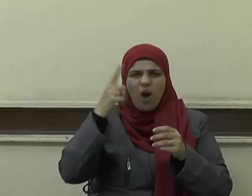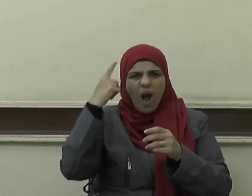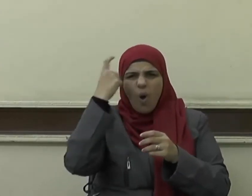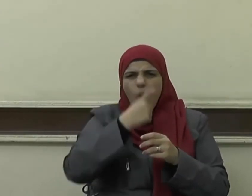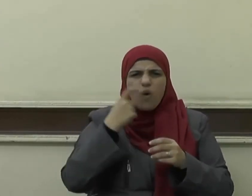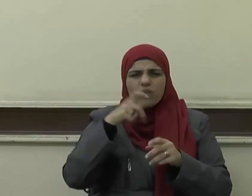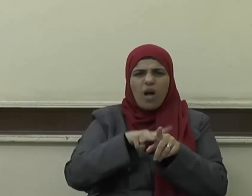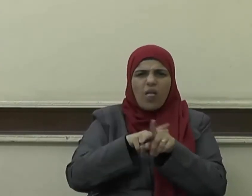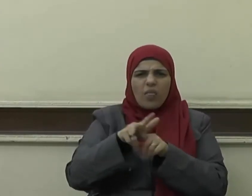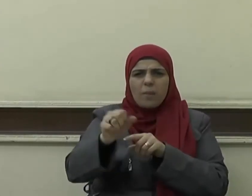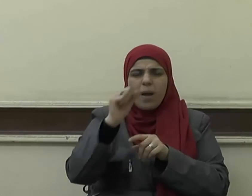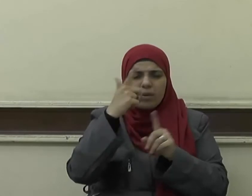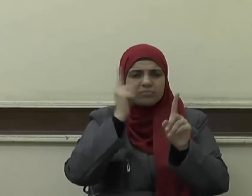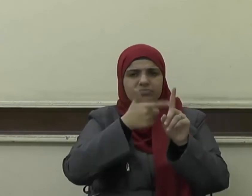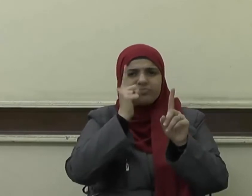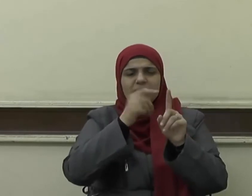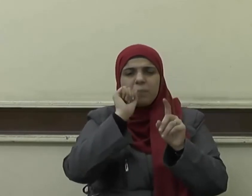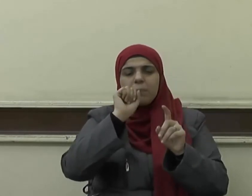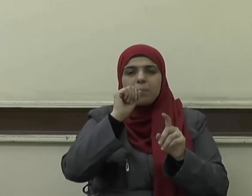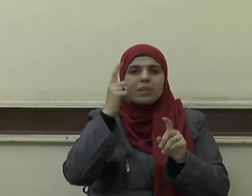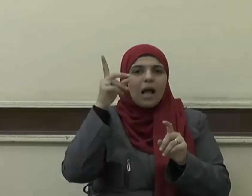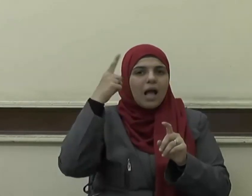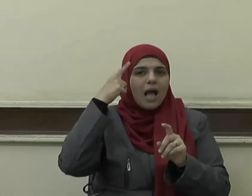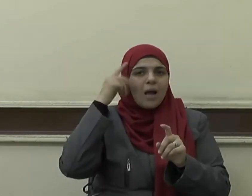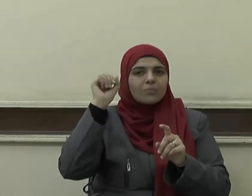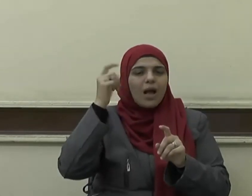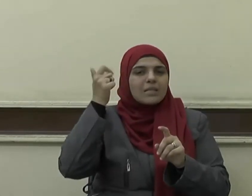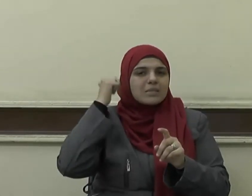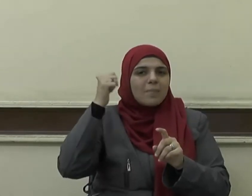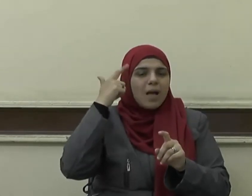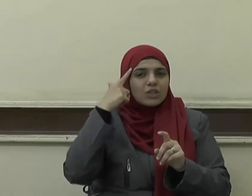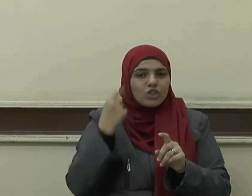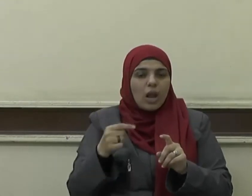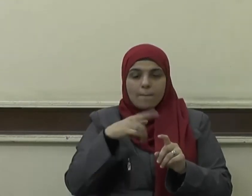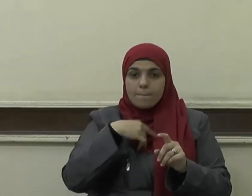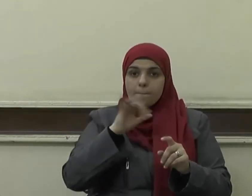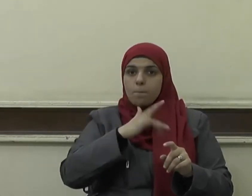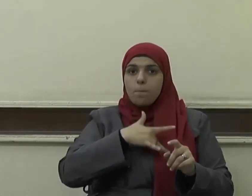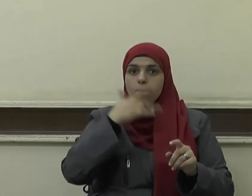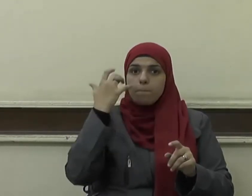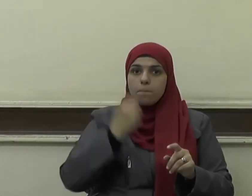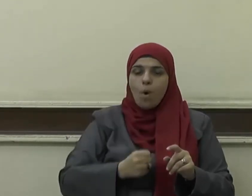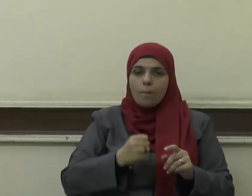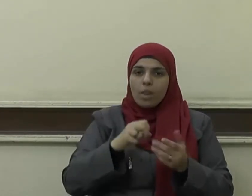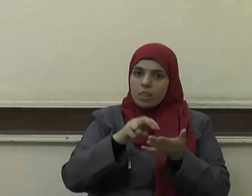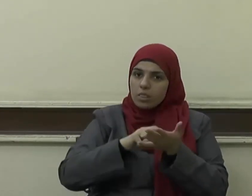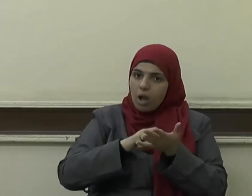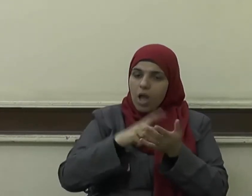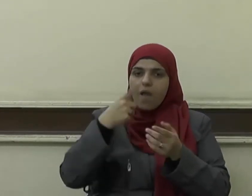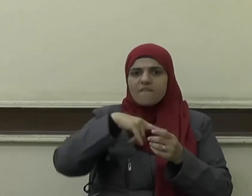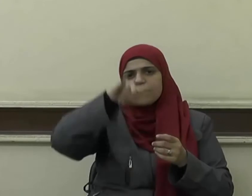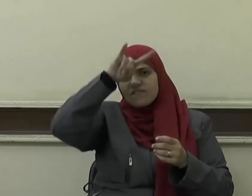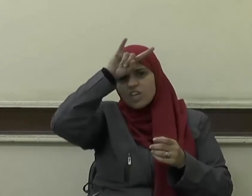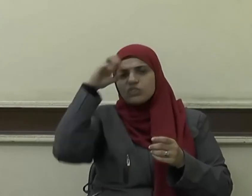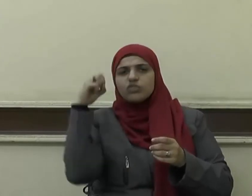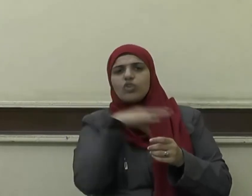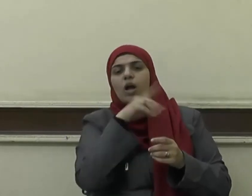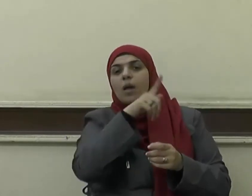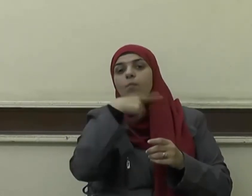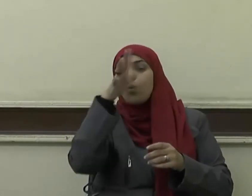الجاهلية وفخرها بالآباء مؤمن تقي وفاجر شقي أنتم بنوا آدم